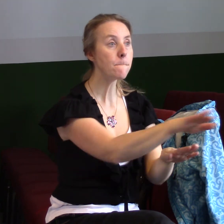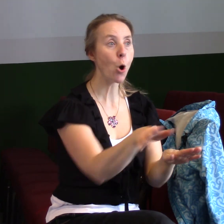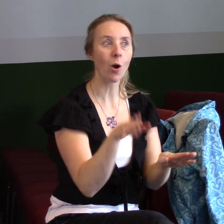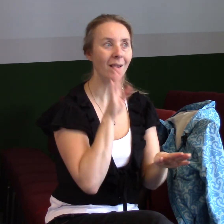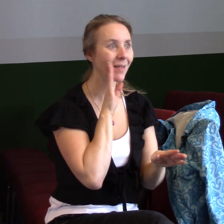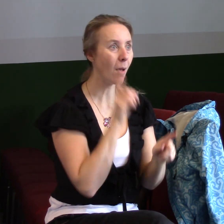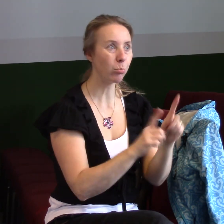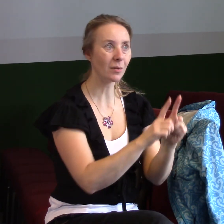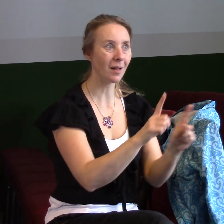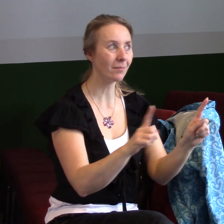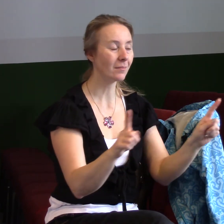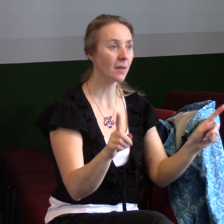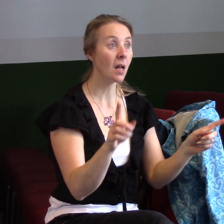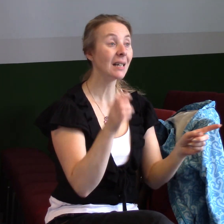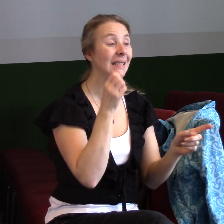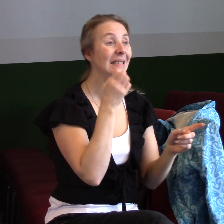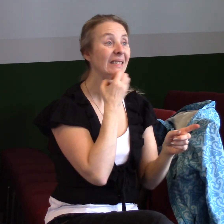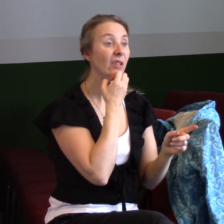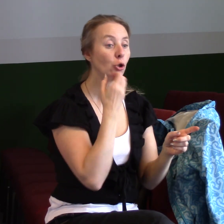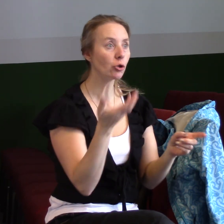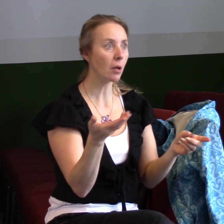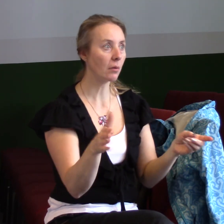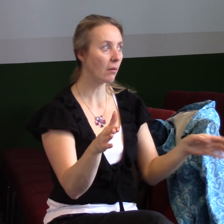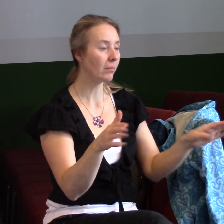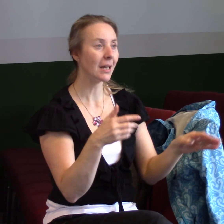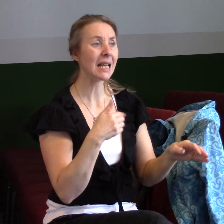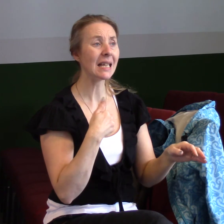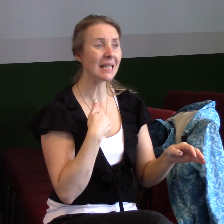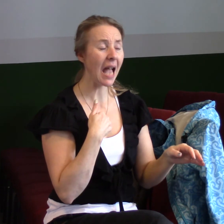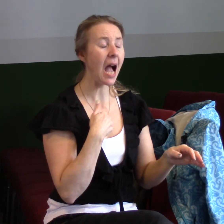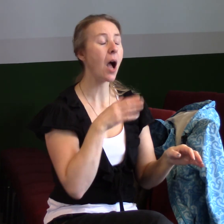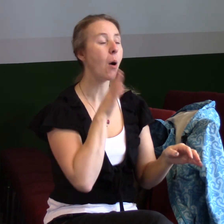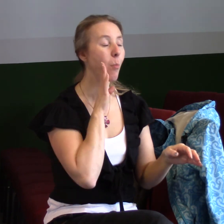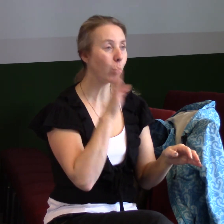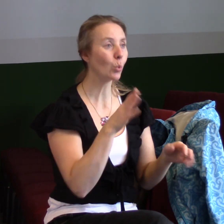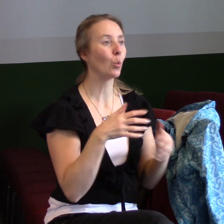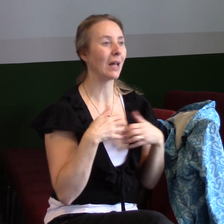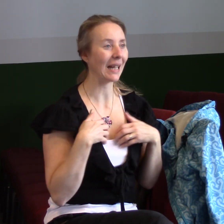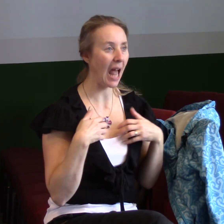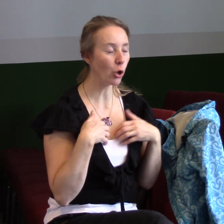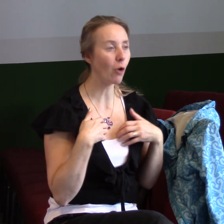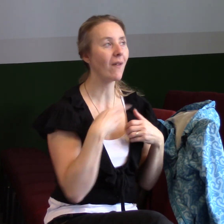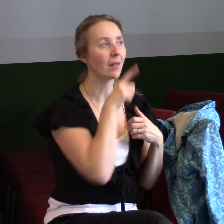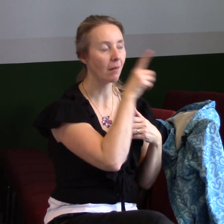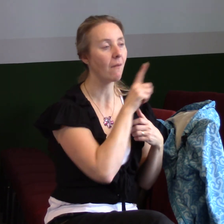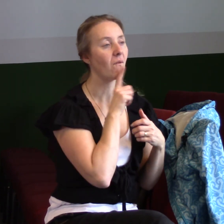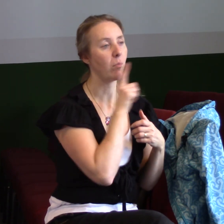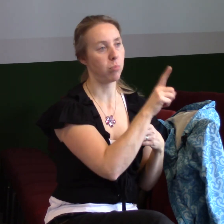zmizel brav a ve stájích nebyl skot. Já se budu radovat hospodinou. Budu jásat Bohu, který mě